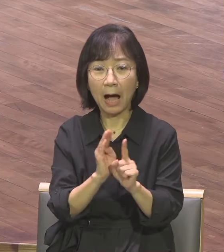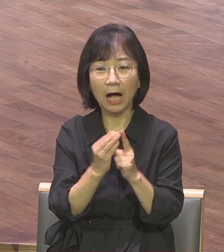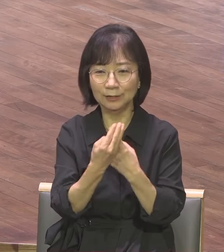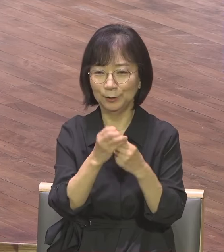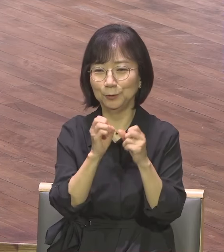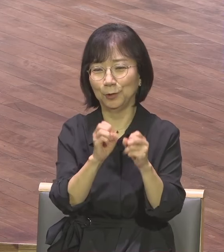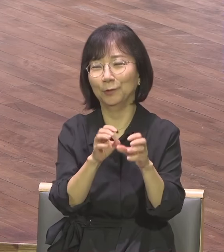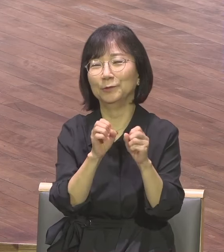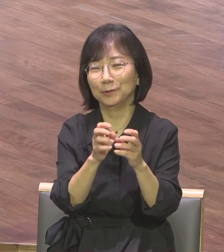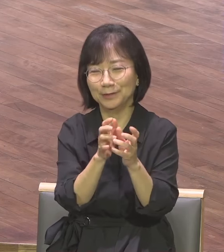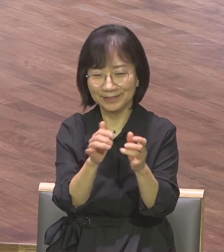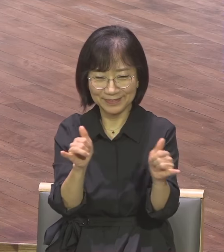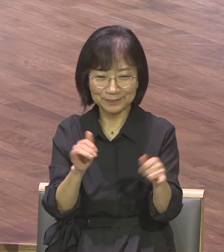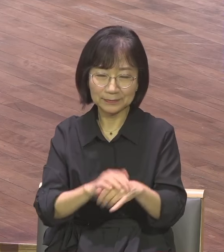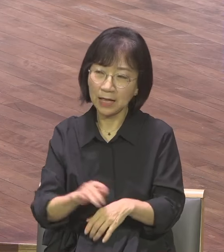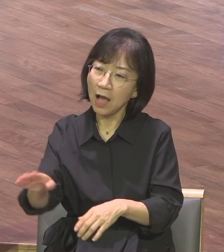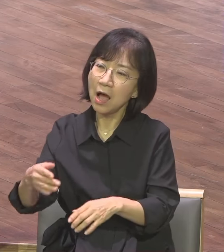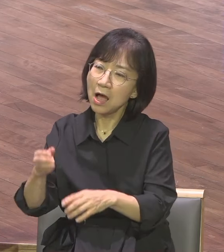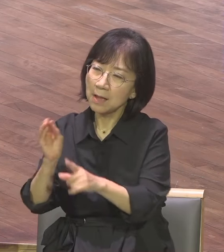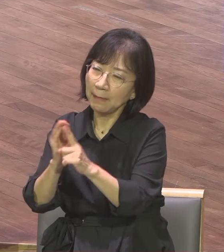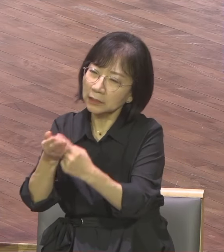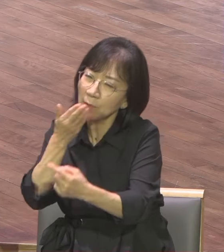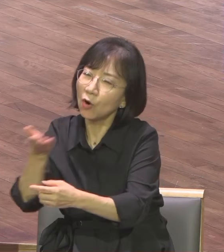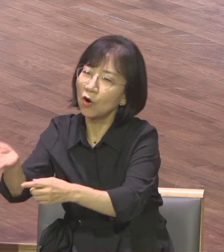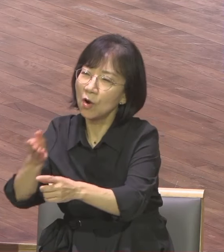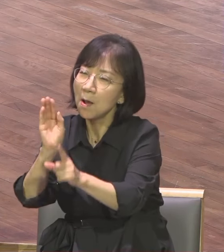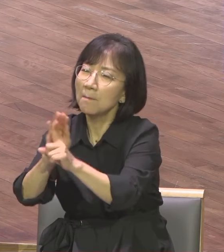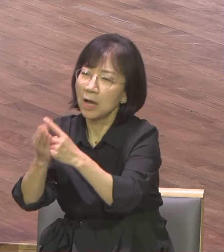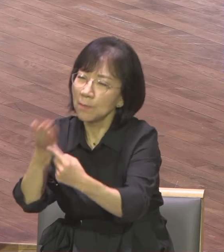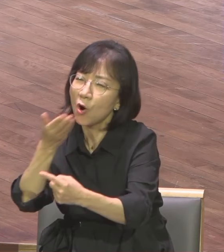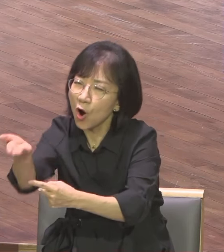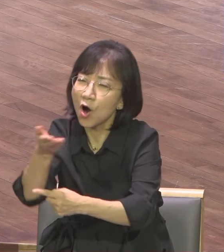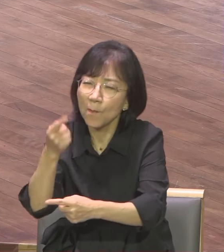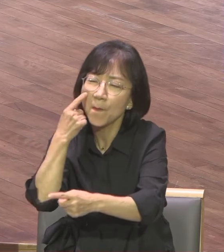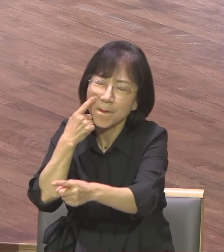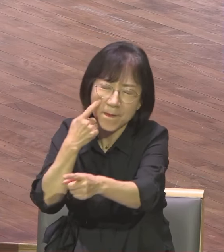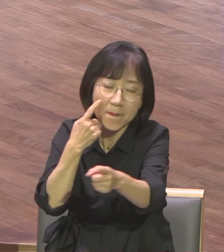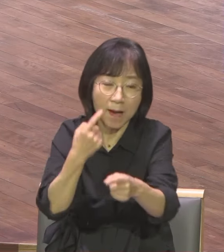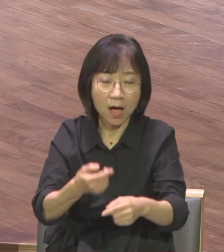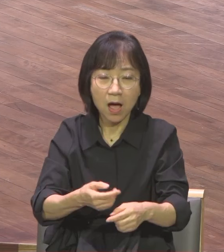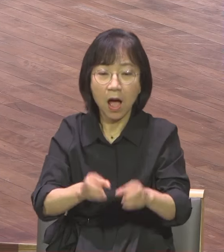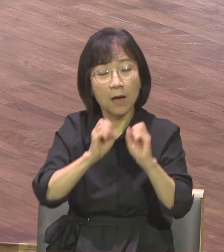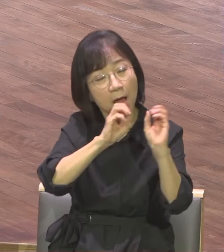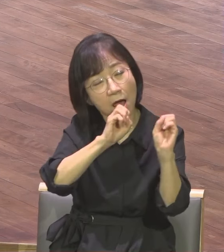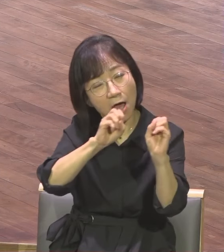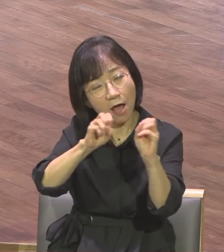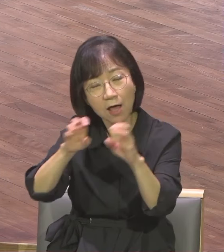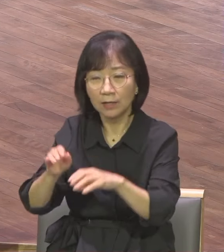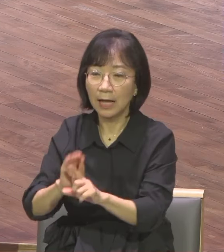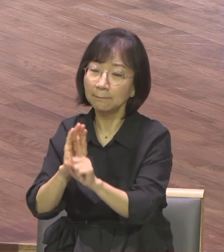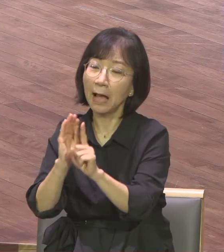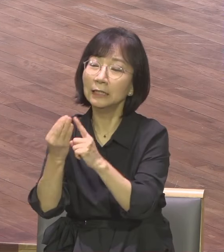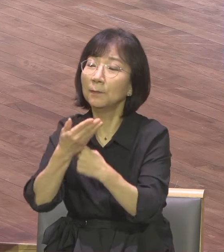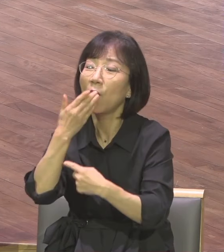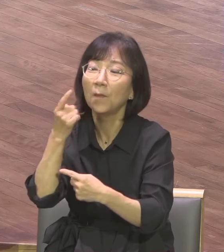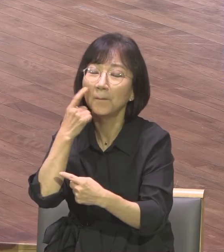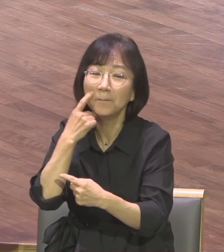마늘 드세요 마늘 드세요 어떻게 먹어야 됩니까? 보세요 생마늘을 먹어보고 생마늘이 먹는 겁니까?